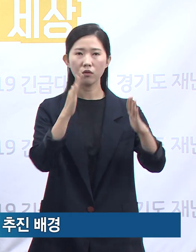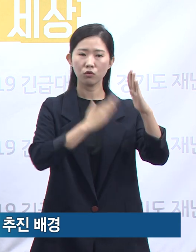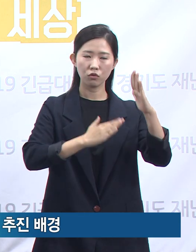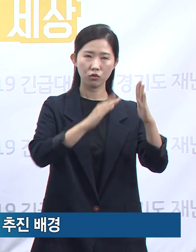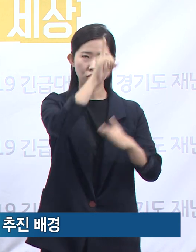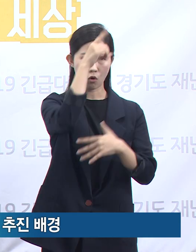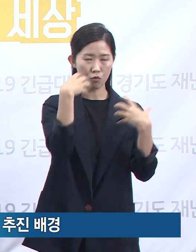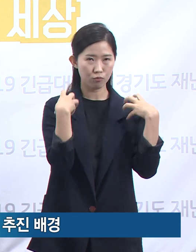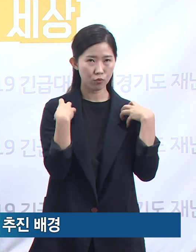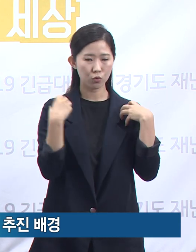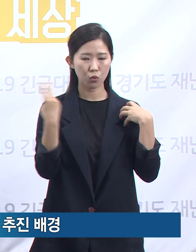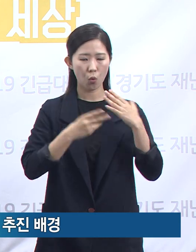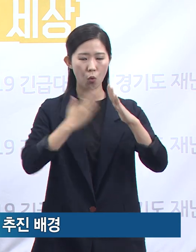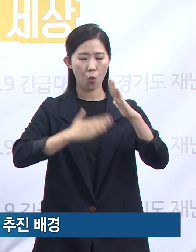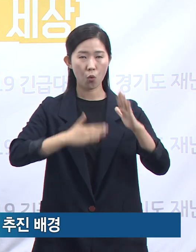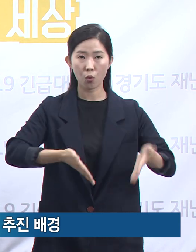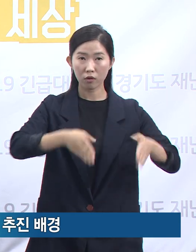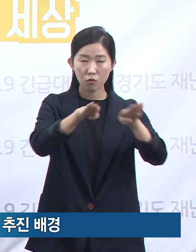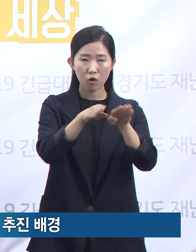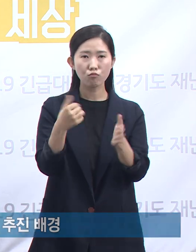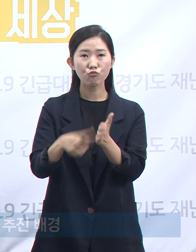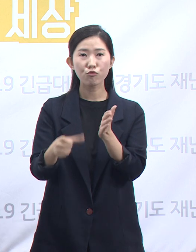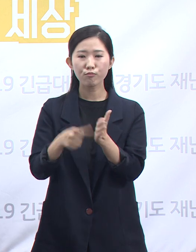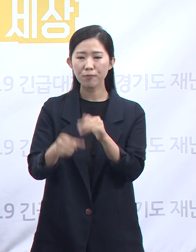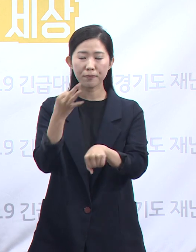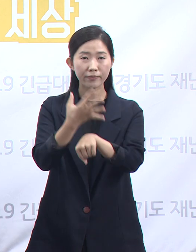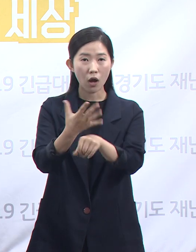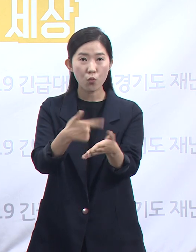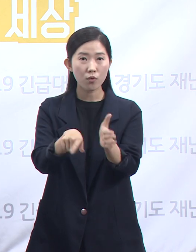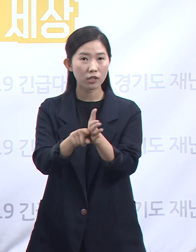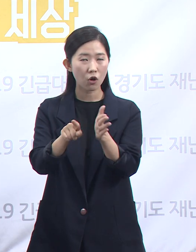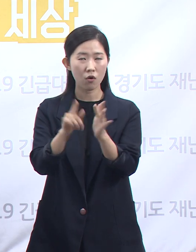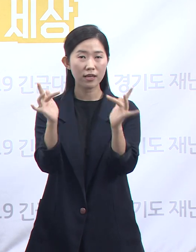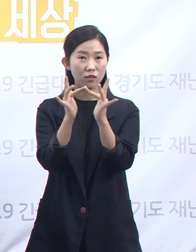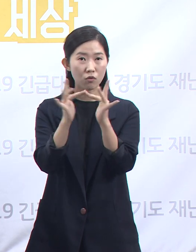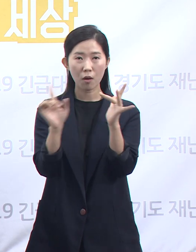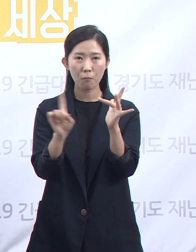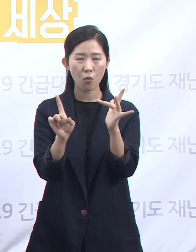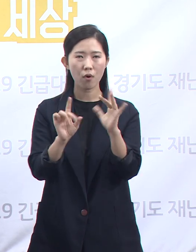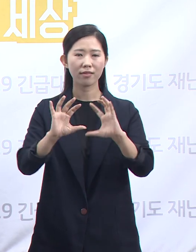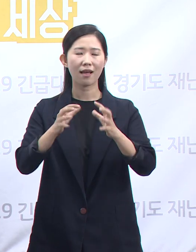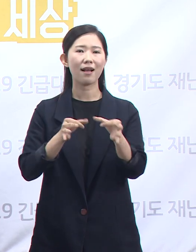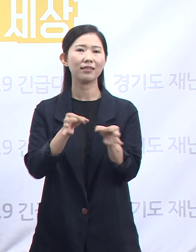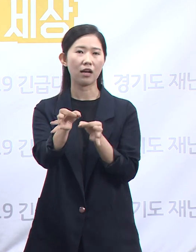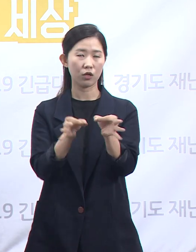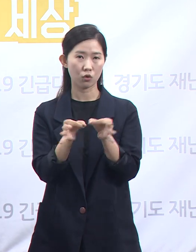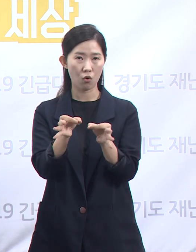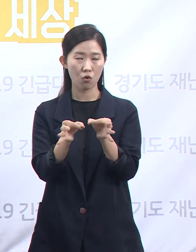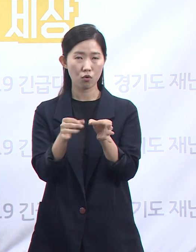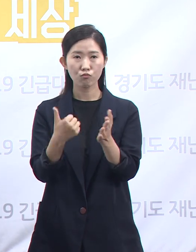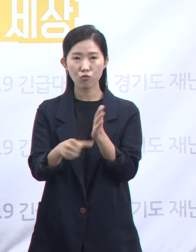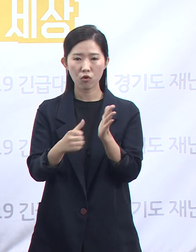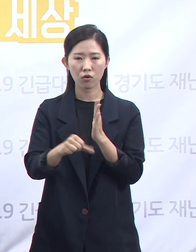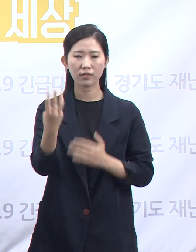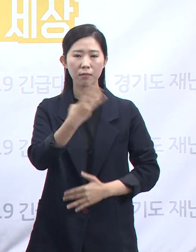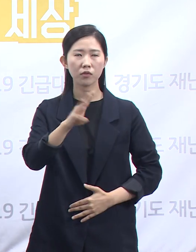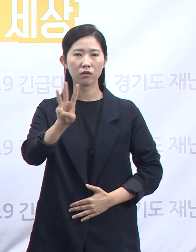물품을 구입할 때 활용하는 나라장터의 공공조달물품 3,341개 가운데